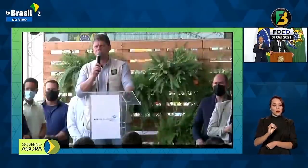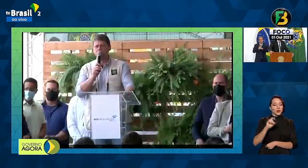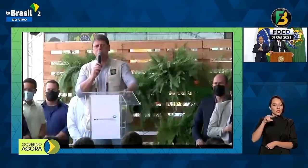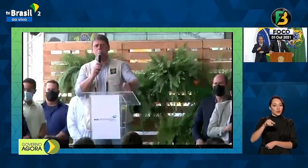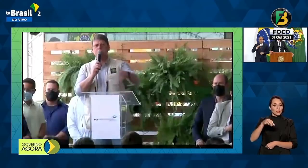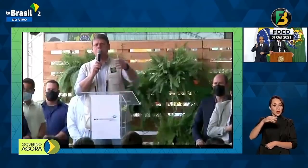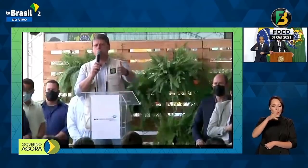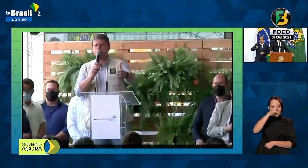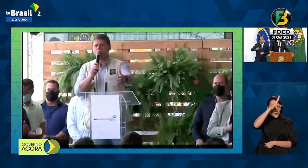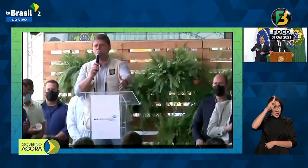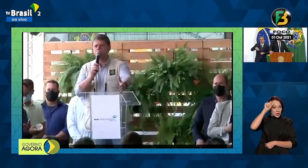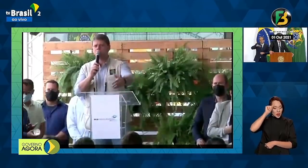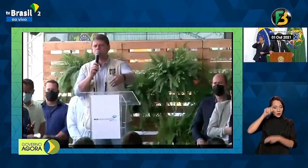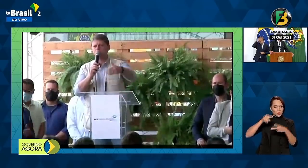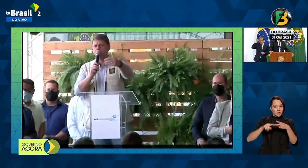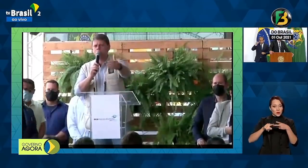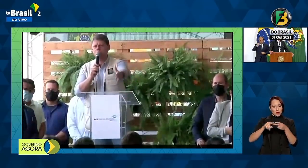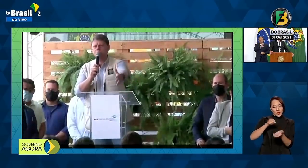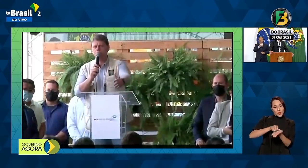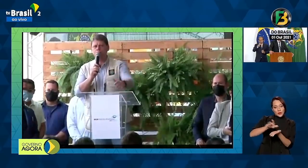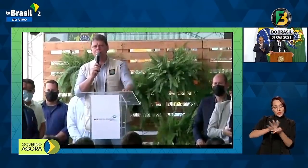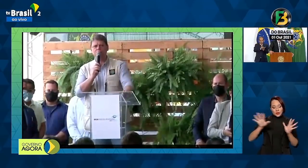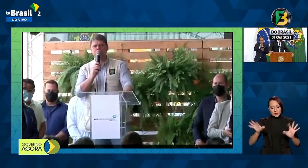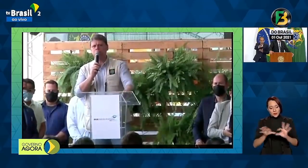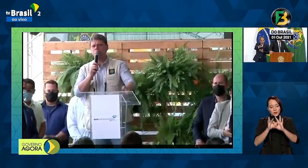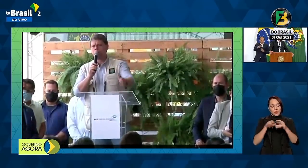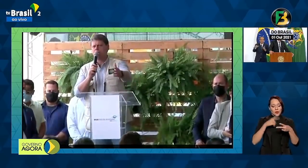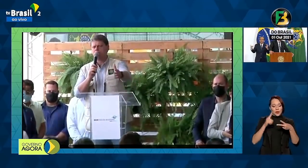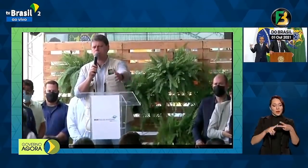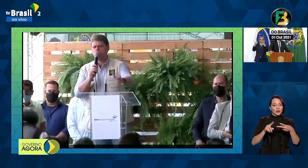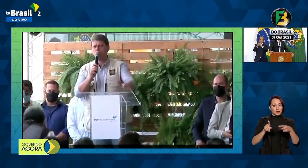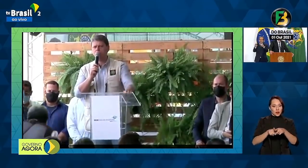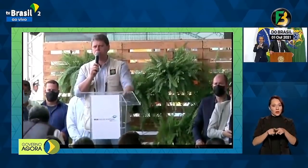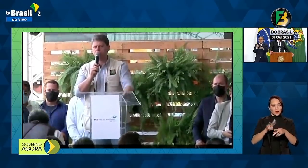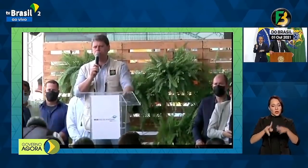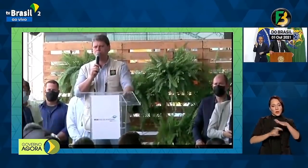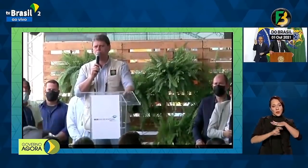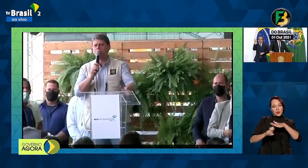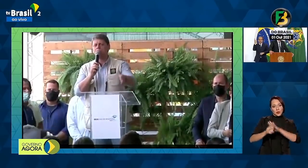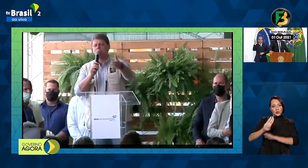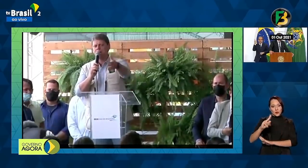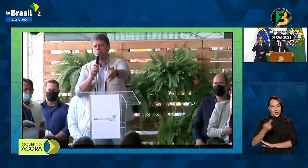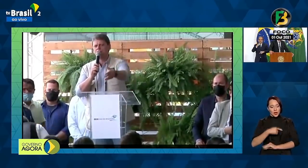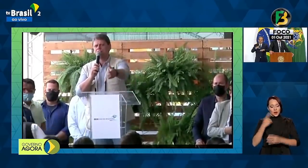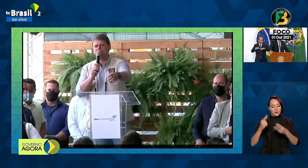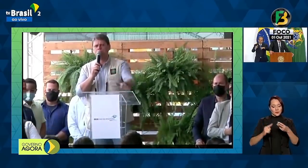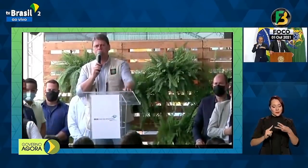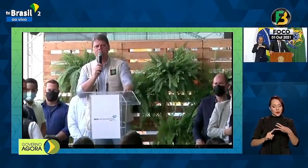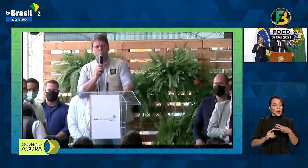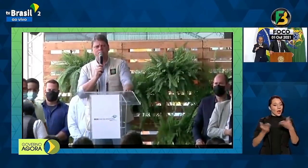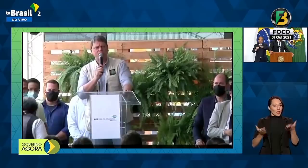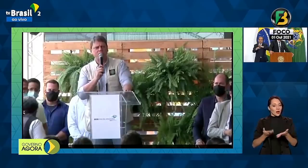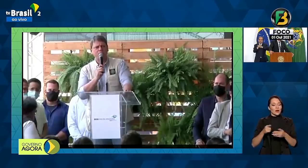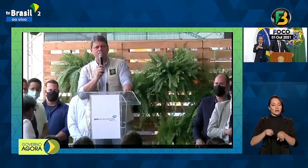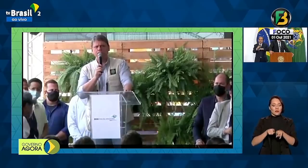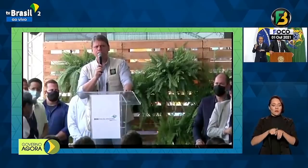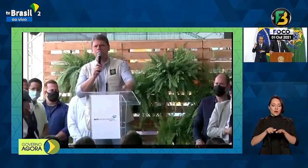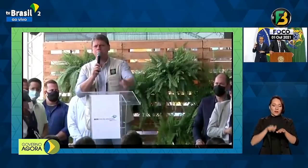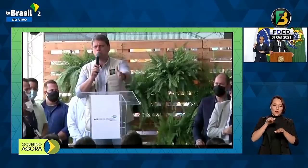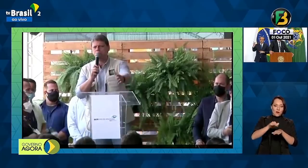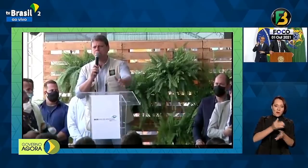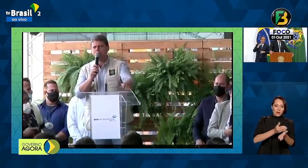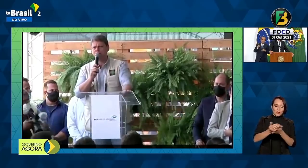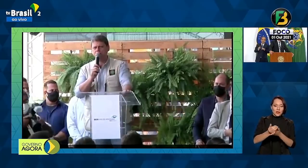Vista, marcou o início, deu o primeiro passo para o metrô de Belo Horizonte e agora está dando o primeiro passo também